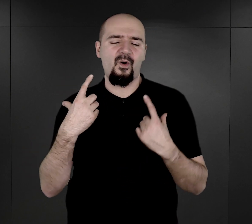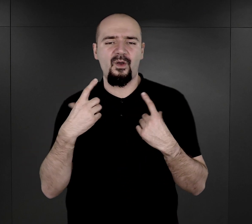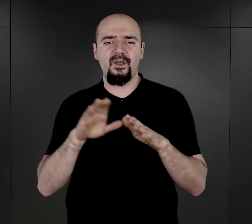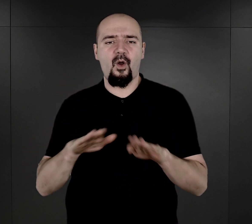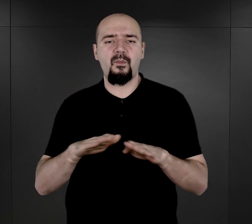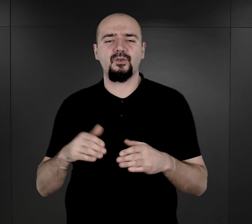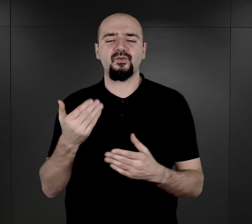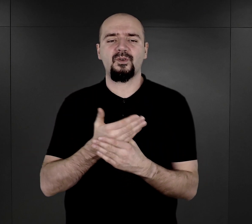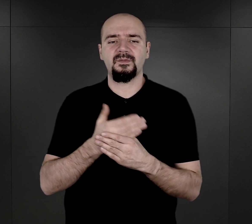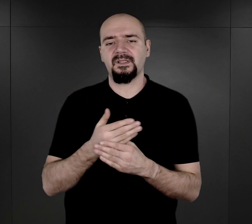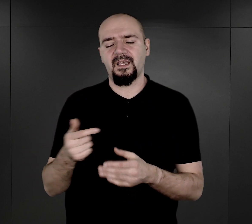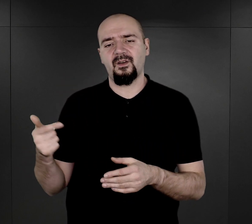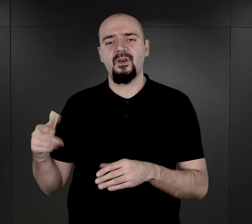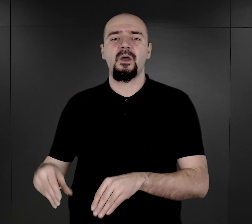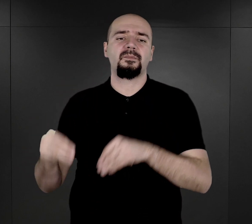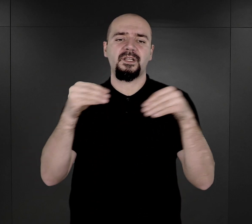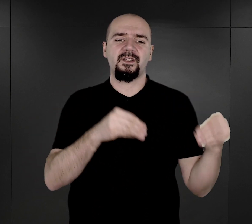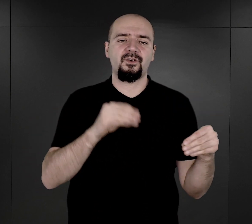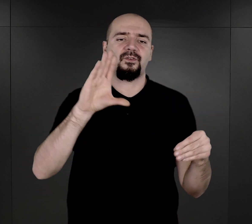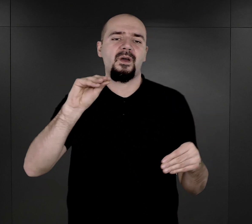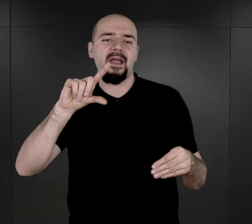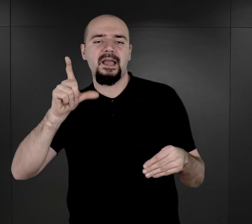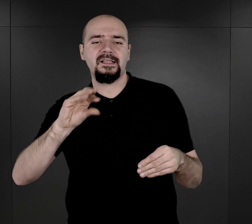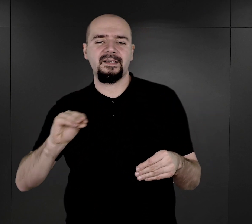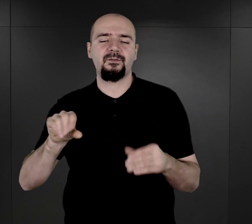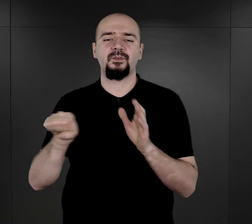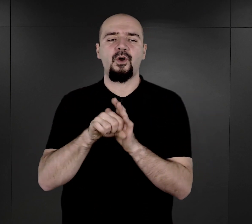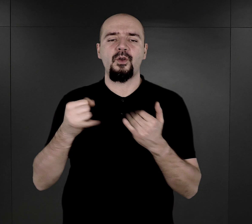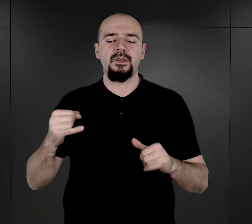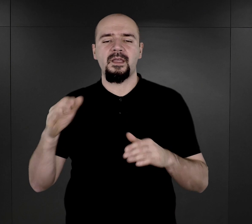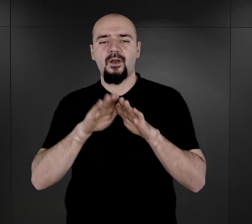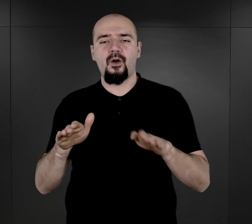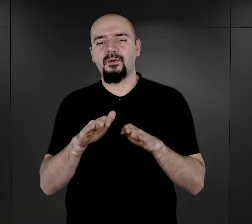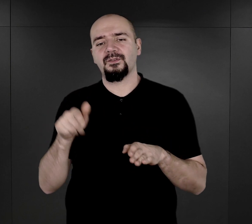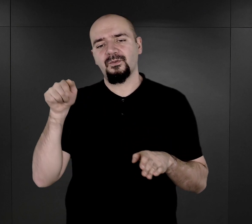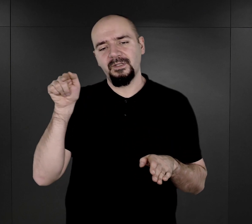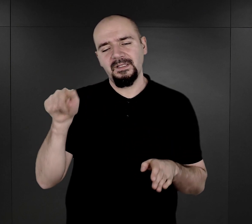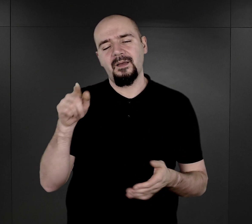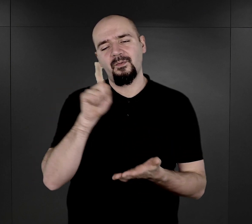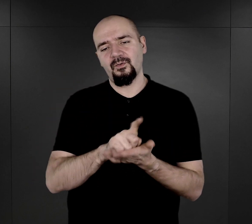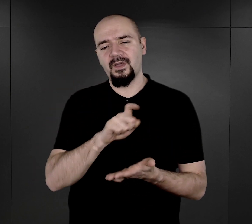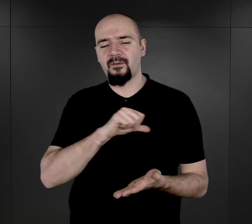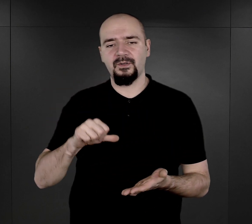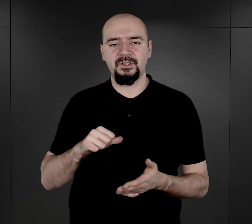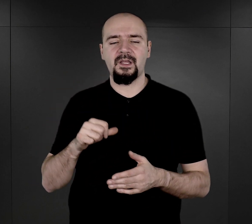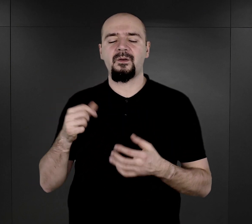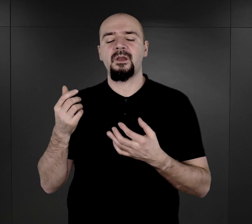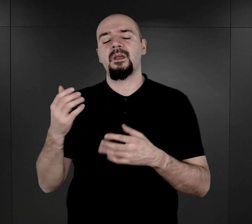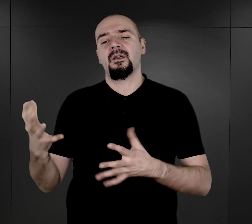przeniesienia Elsy do Ravensbrück i tam udało się rodzicom uzyskać jej zwolnienie,